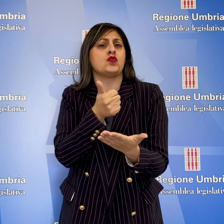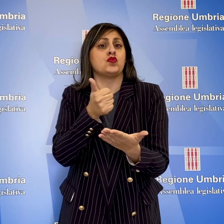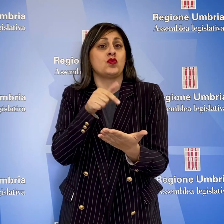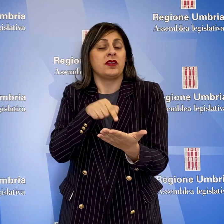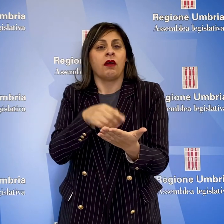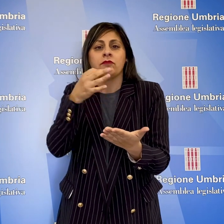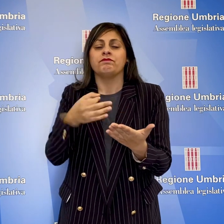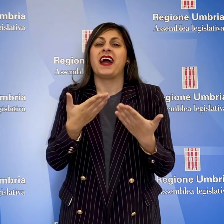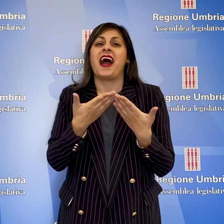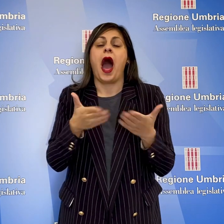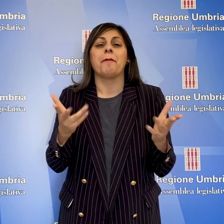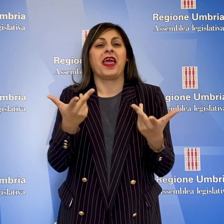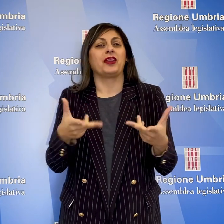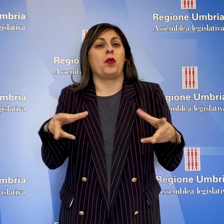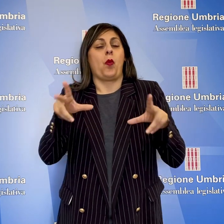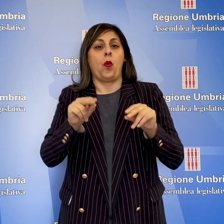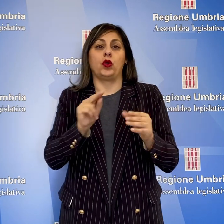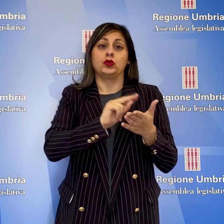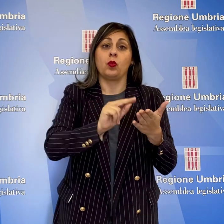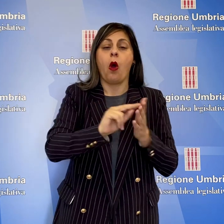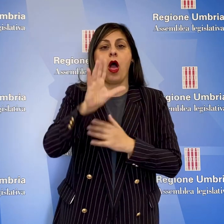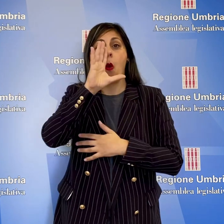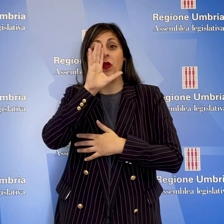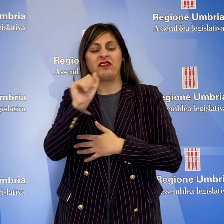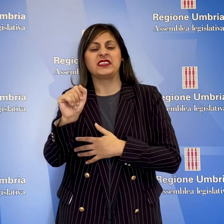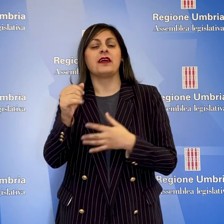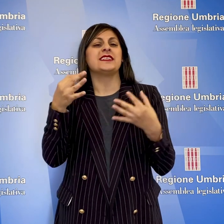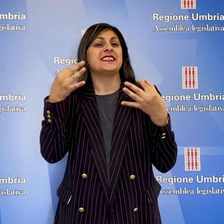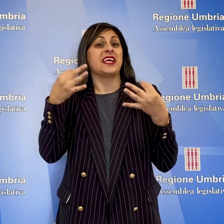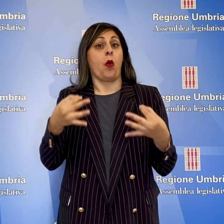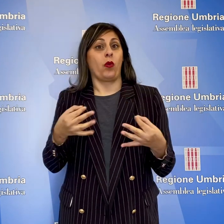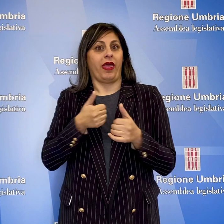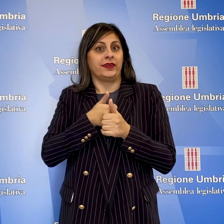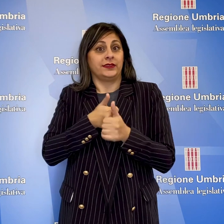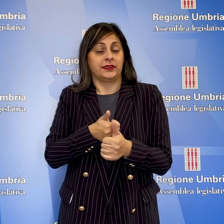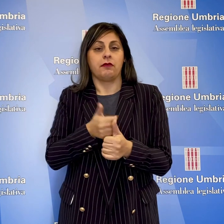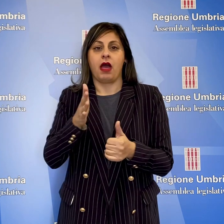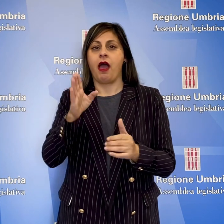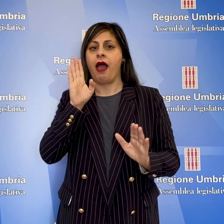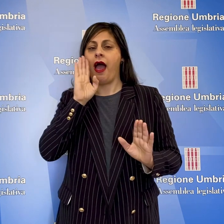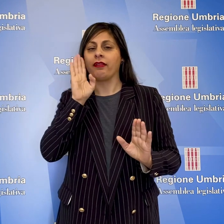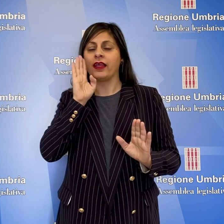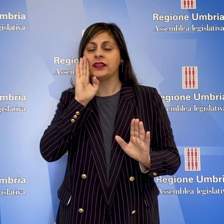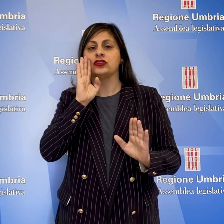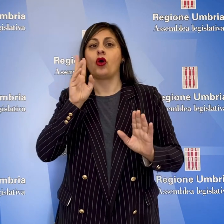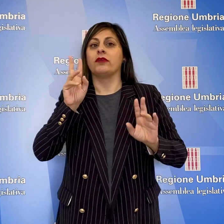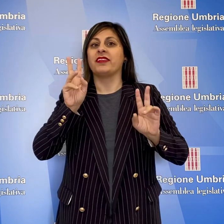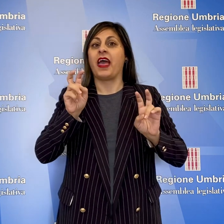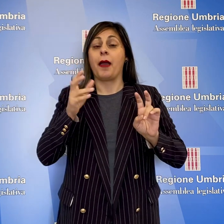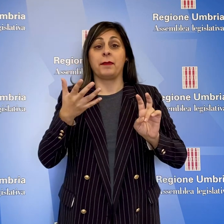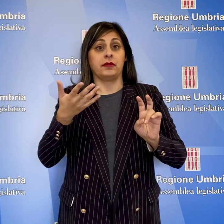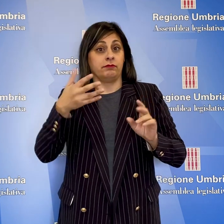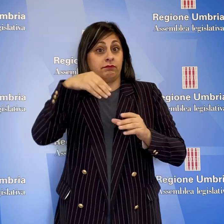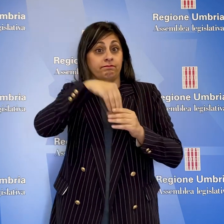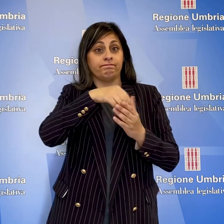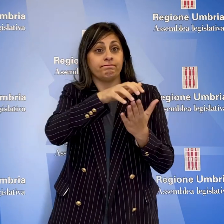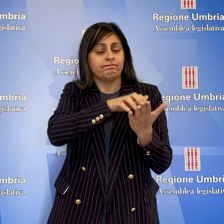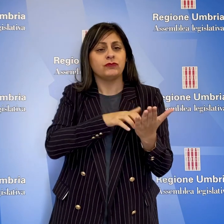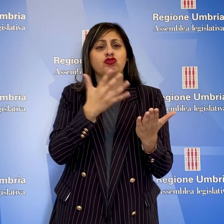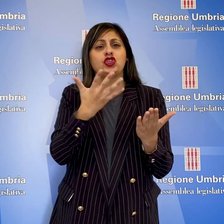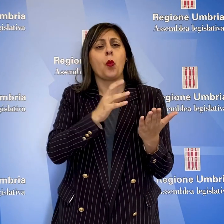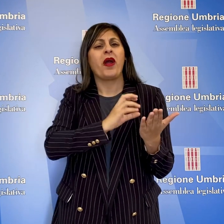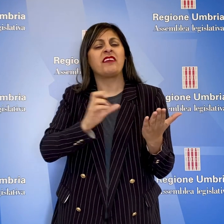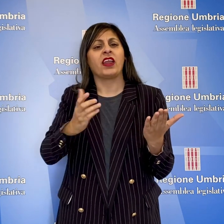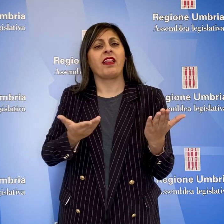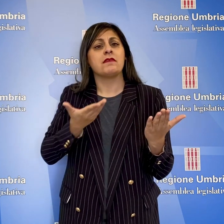unitaria sulla riapertura delle scuole e dell'università in sicurezza e con la dovuta attenzione alle tematiche contenute in